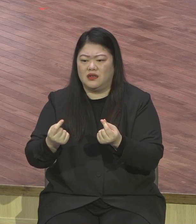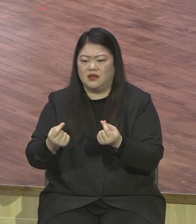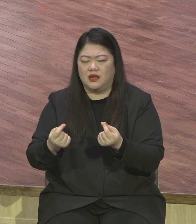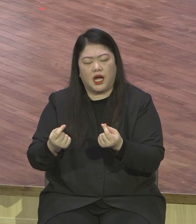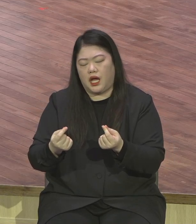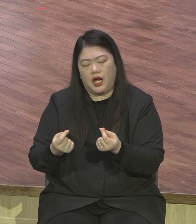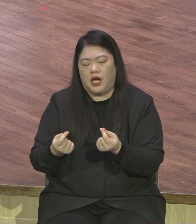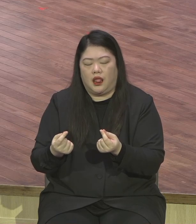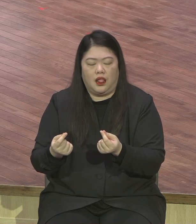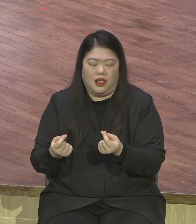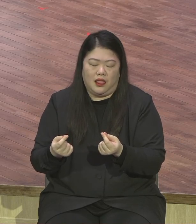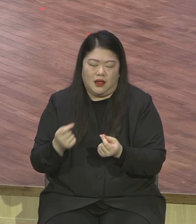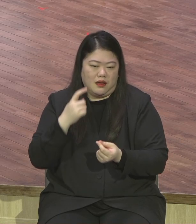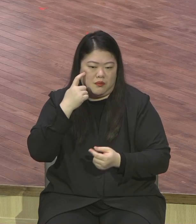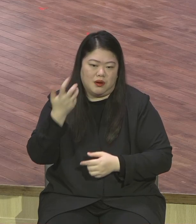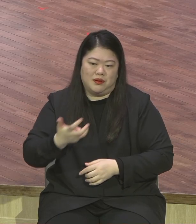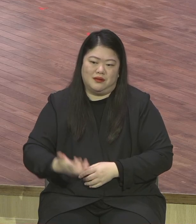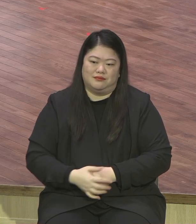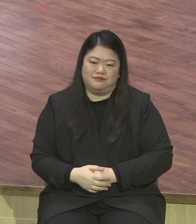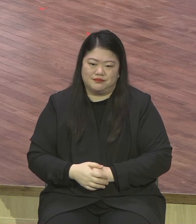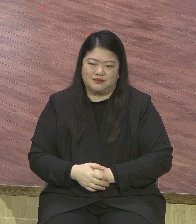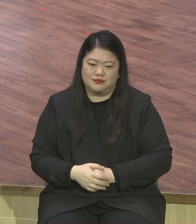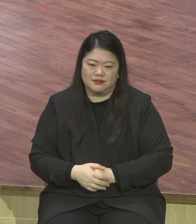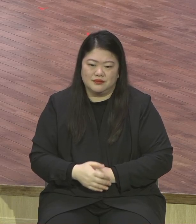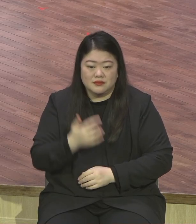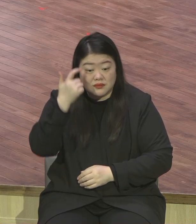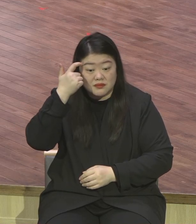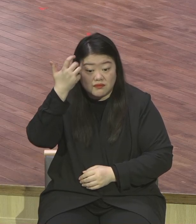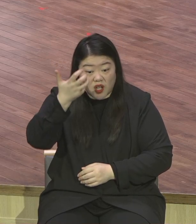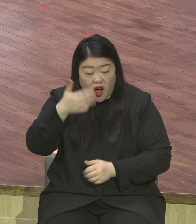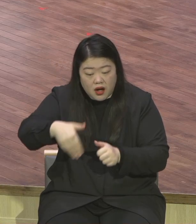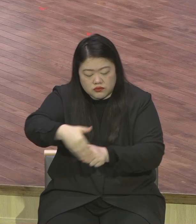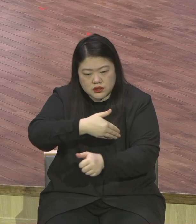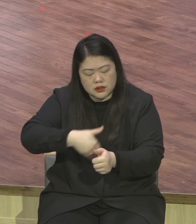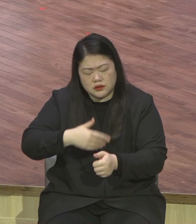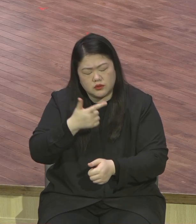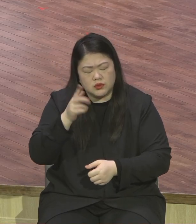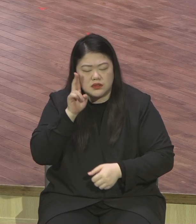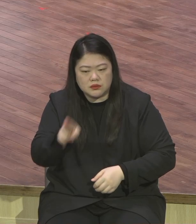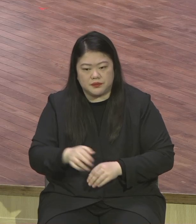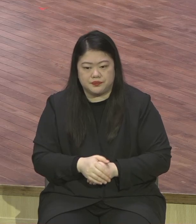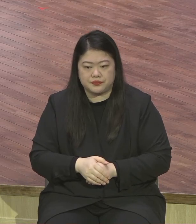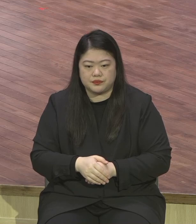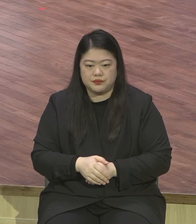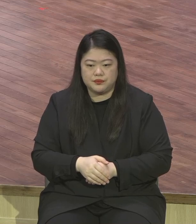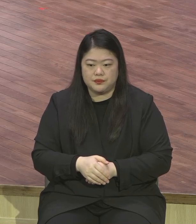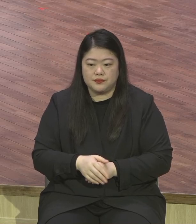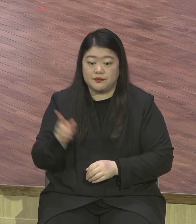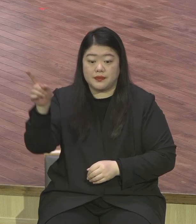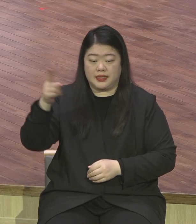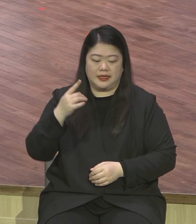다시 말하면 영적으로 완전히 실패했다. 카나다 벤커브에 우리 오경석 선교사님이